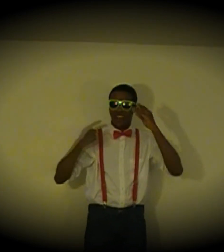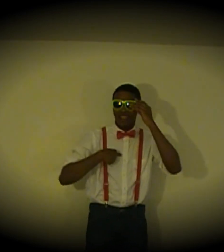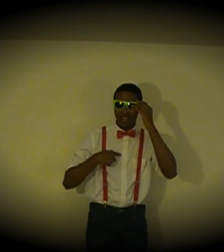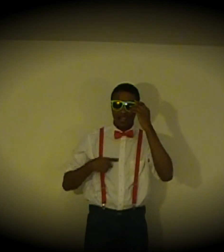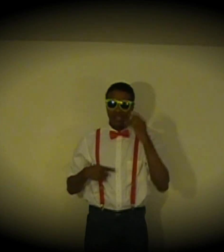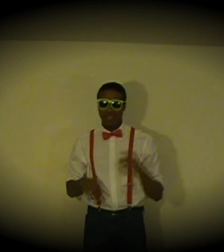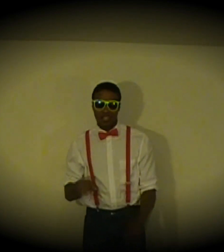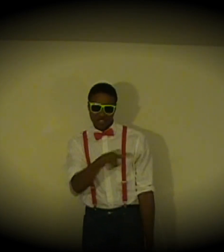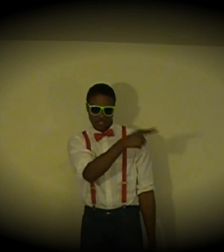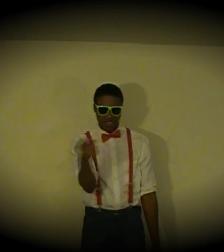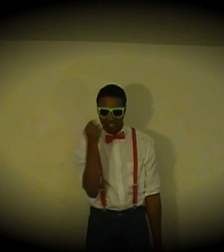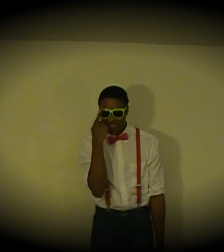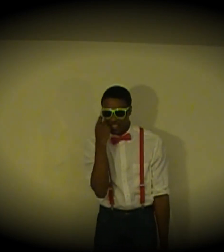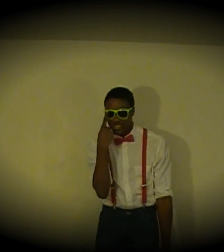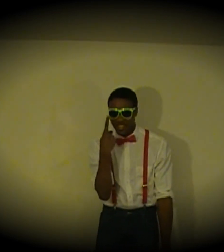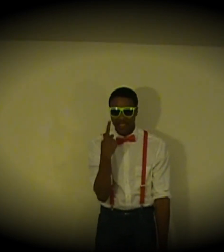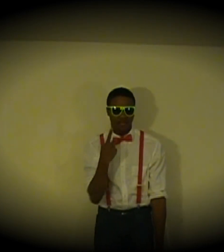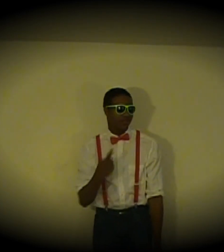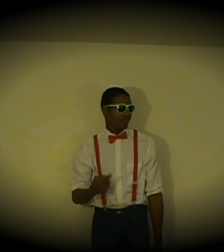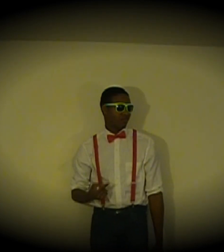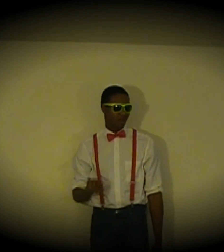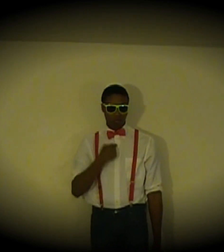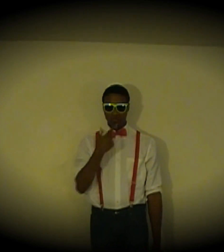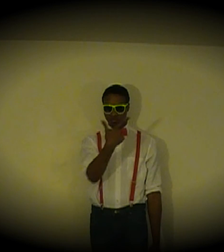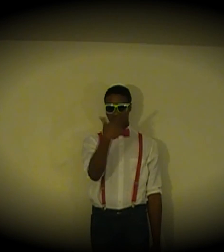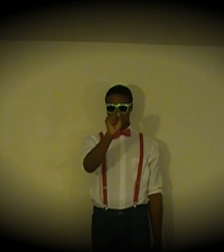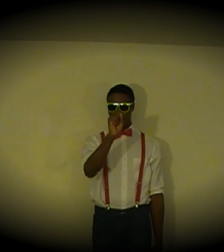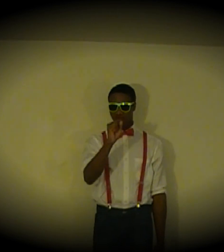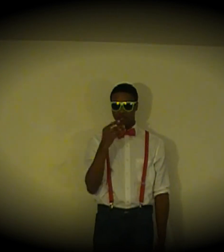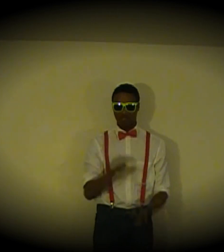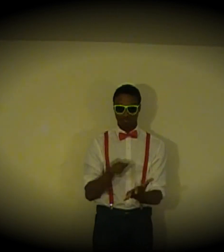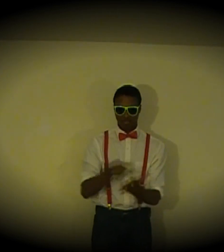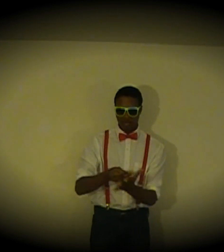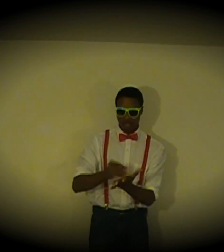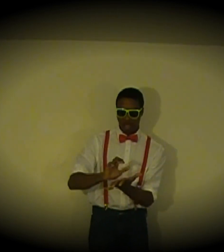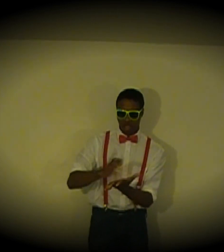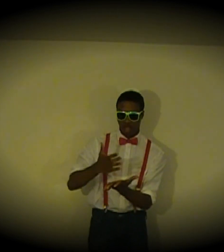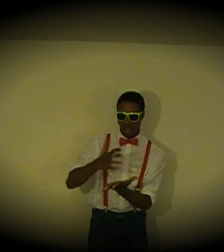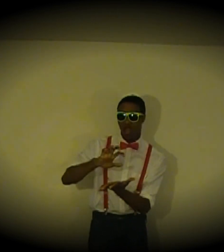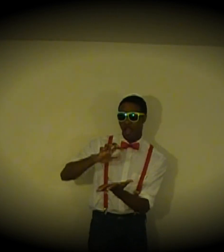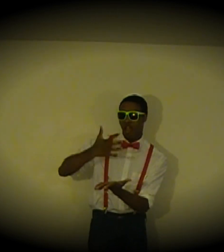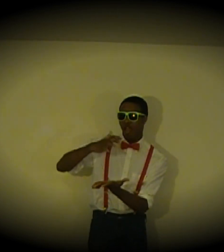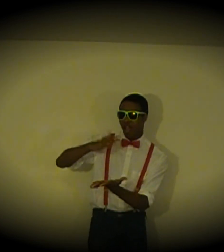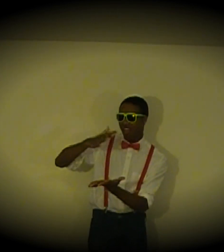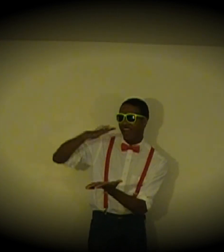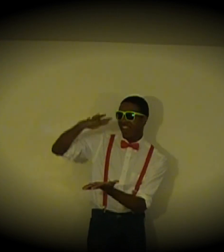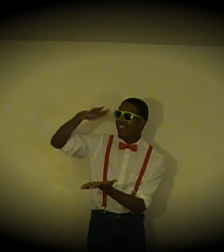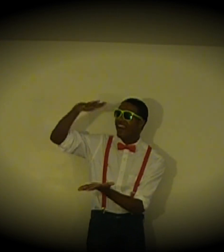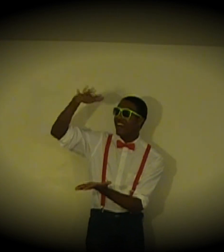베이베 베이베 나는 뭘 좀 아는 놈 know what I'm saying 오빤 강남스타일